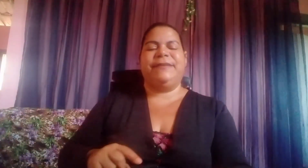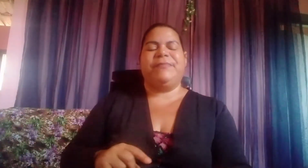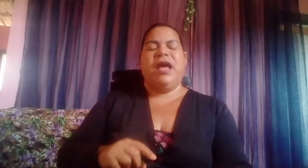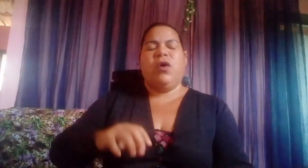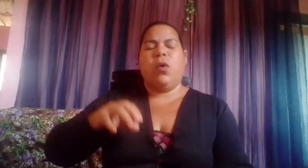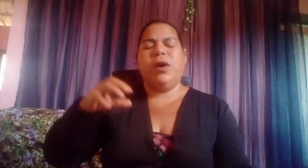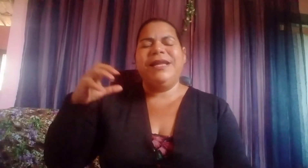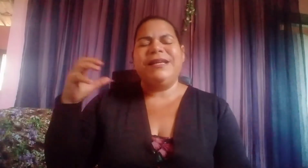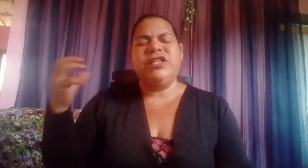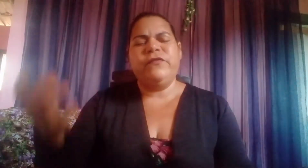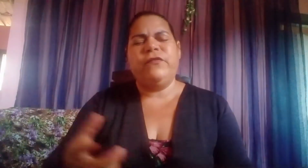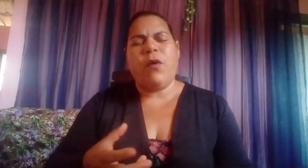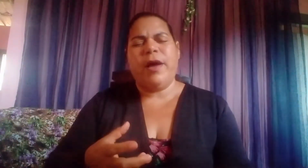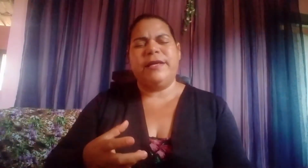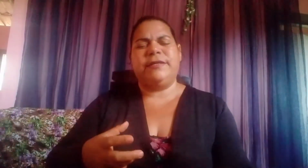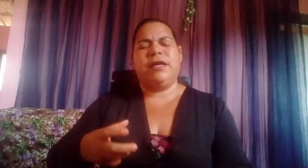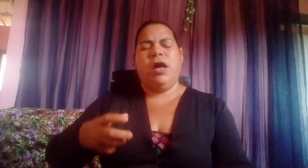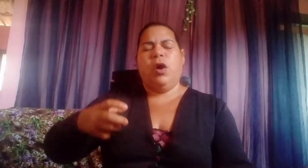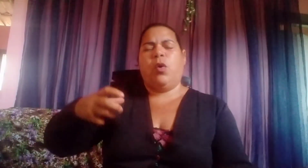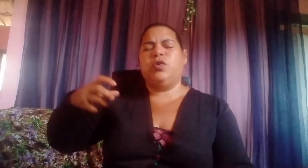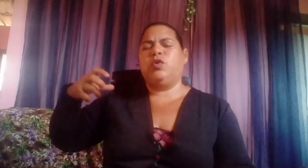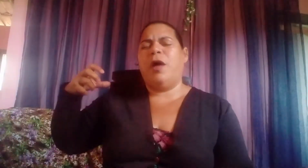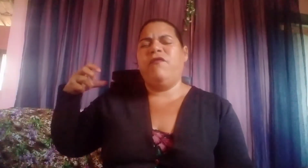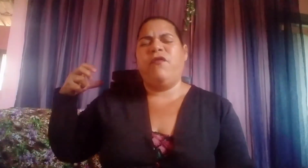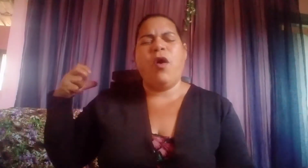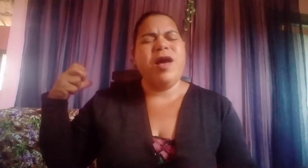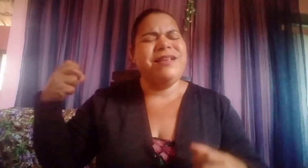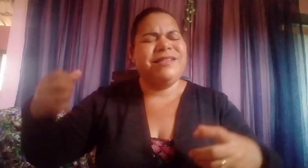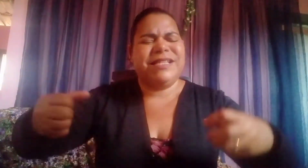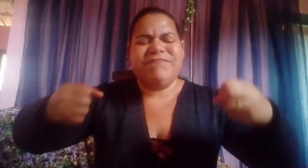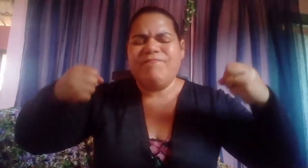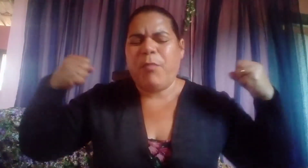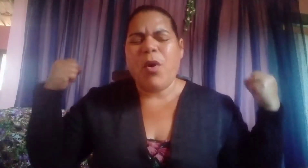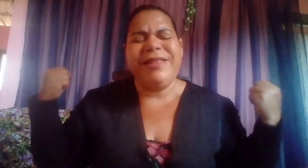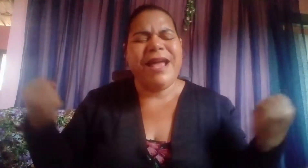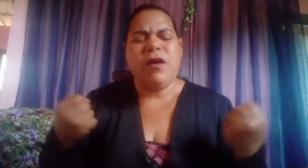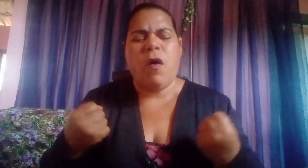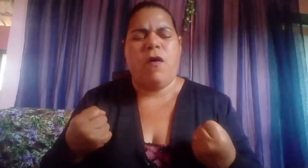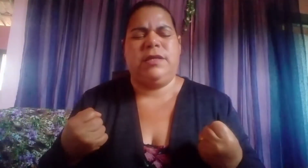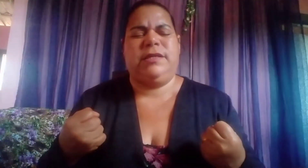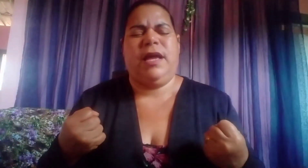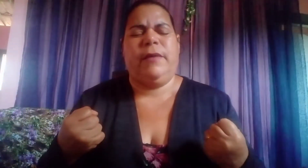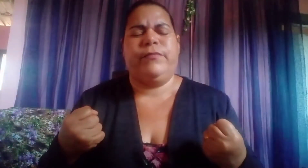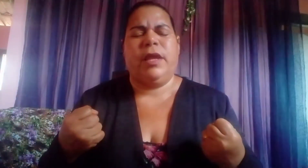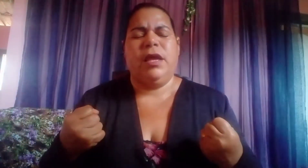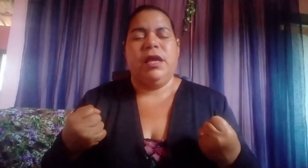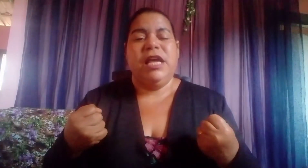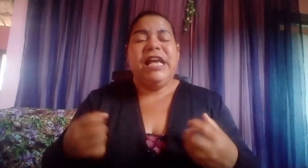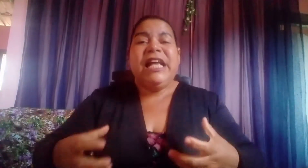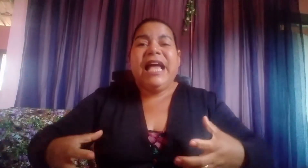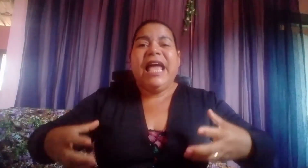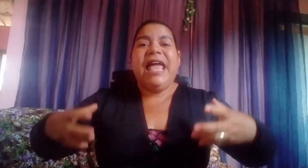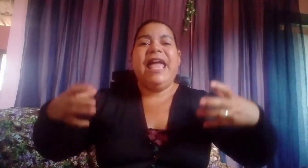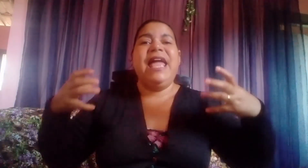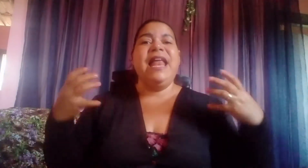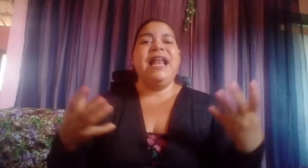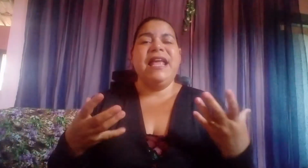com grande voz, com grande sua voz poderosa. Ele